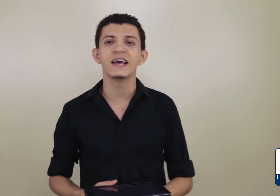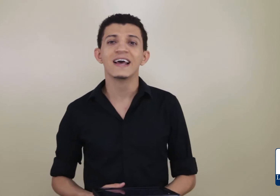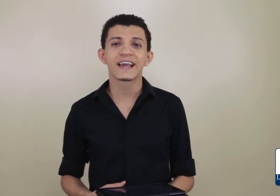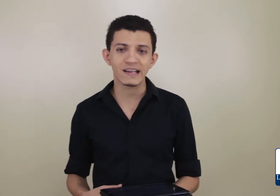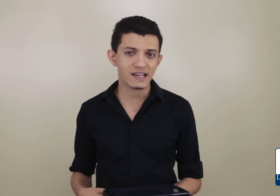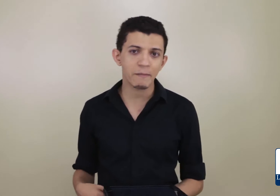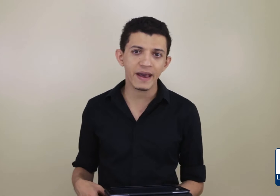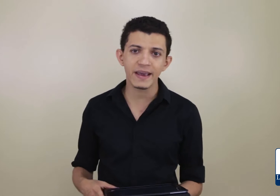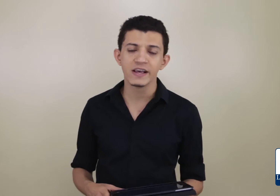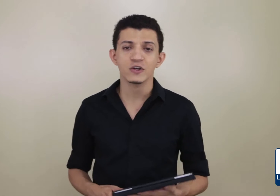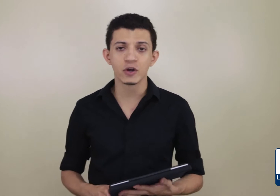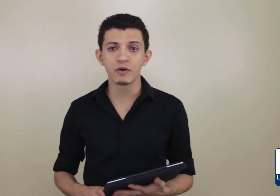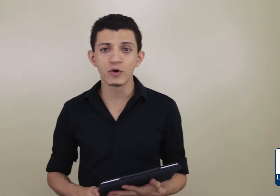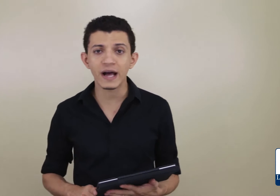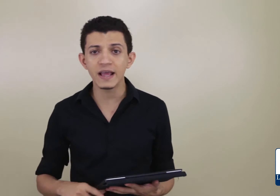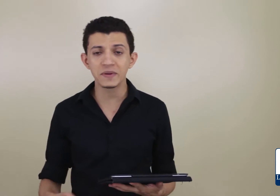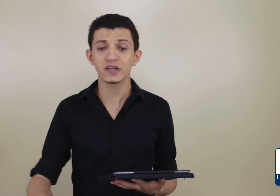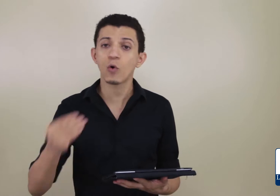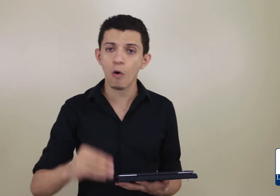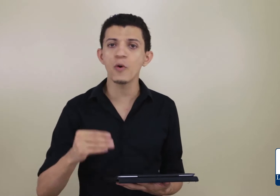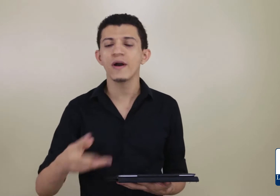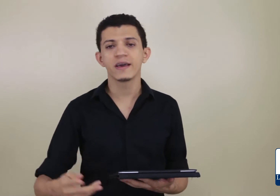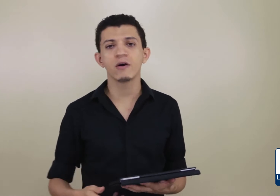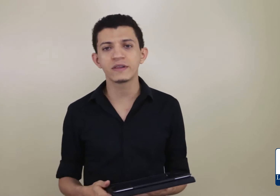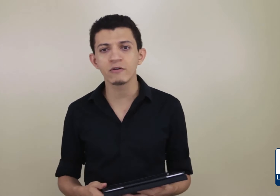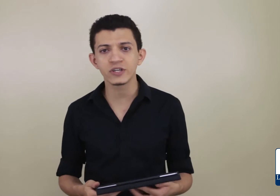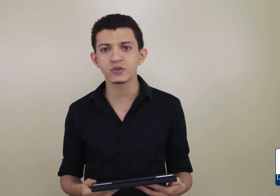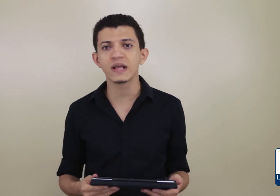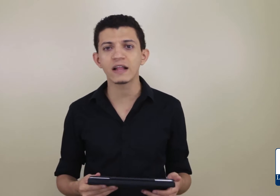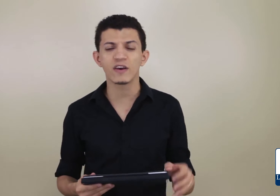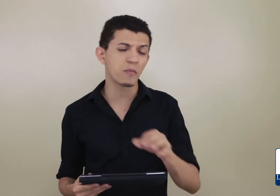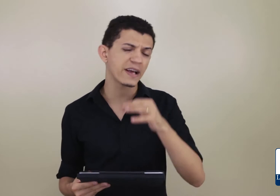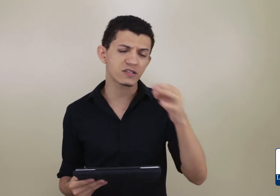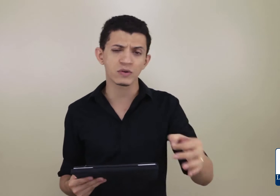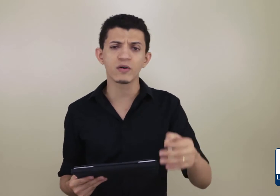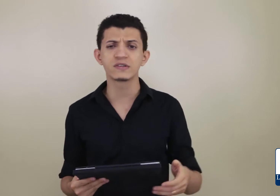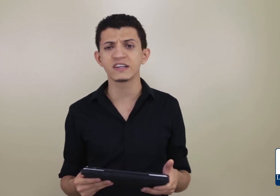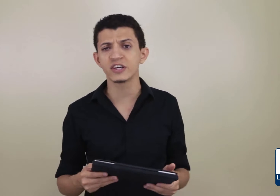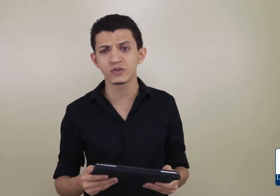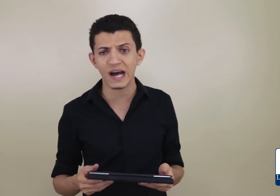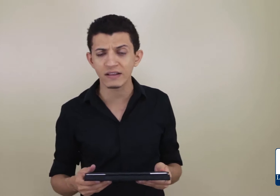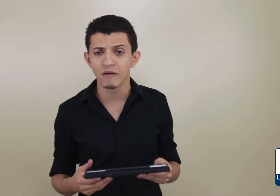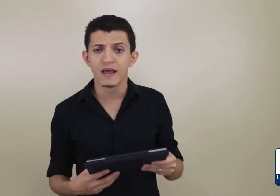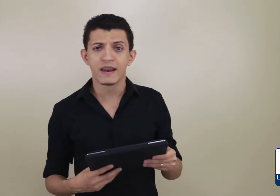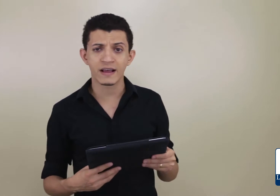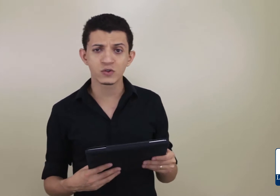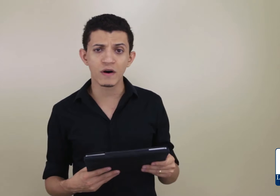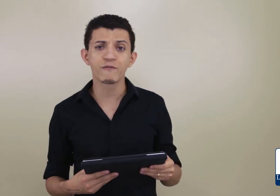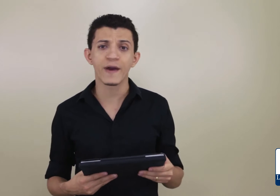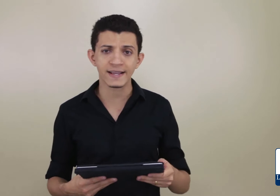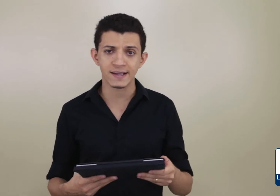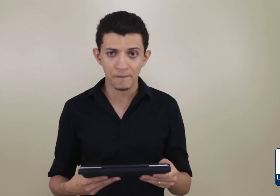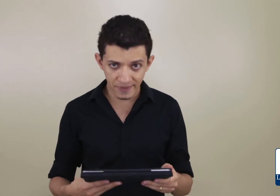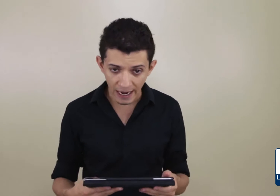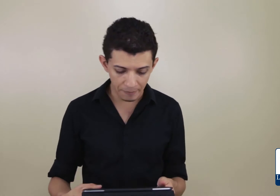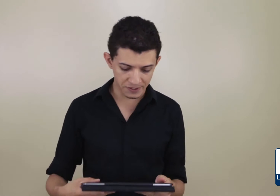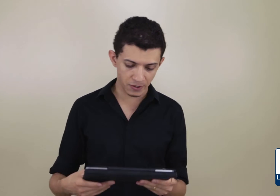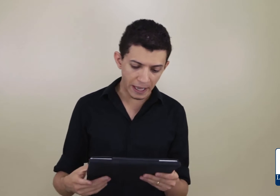quer saber aí sobre o mundo da Libras e como que eu tenho te ajudado aí, como que esses conteúdos têm te ajudado na sua fluência na Libras, ok?